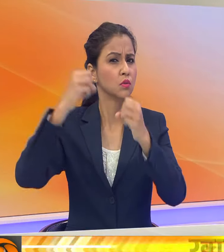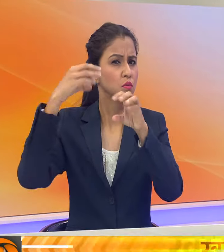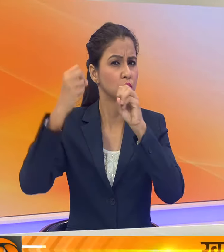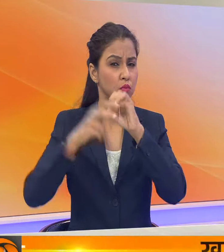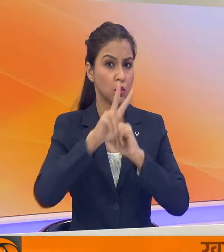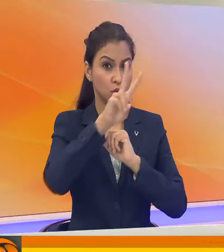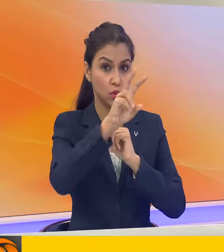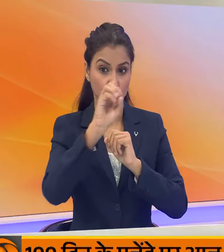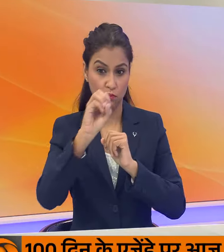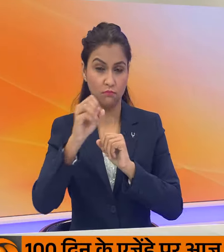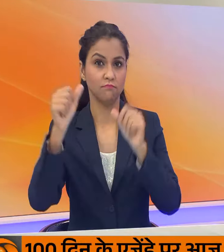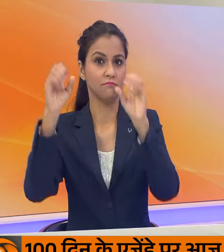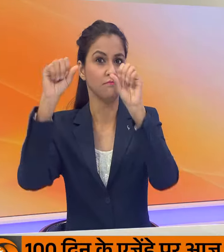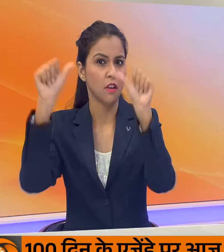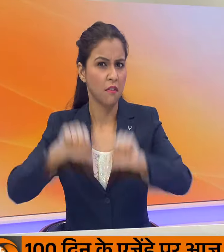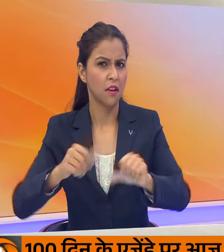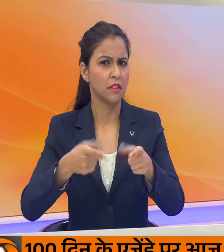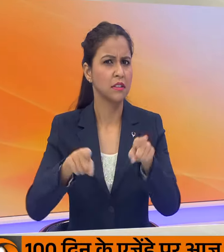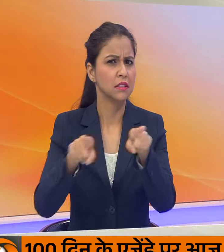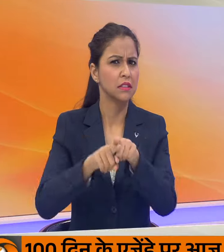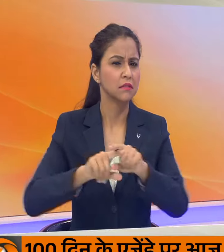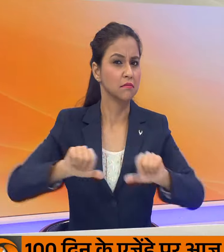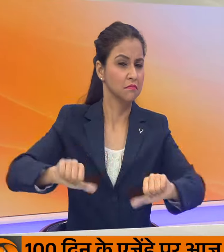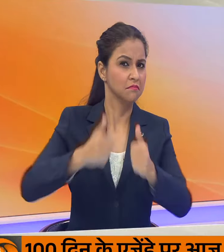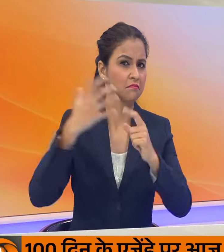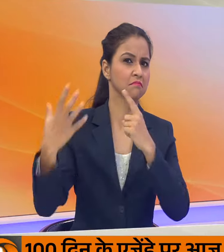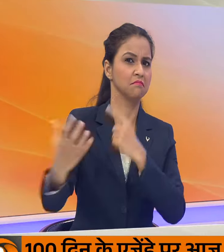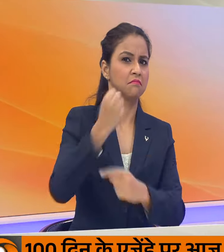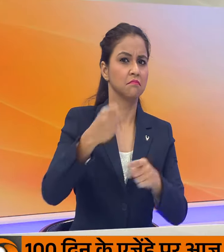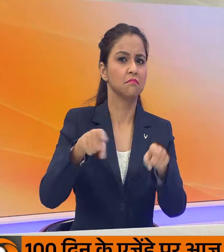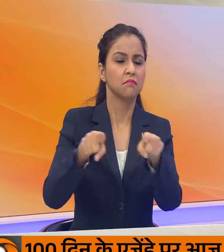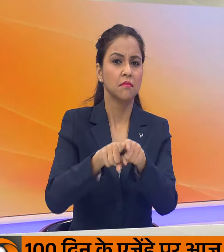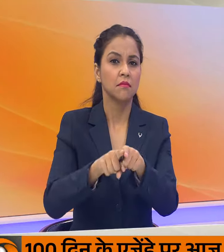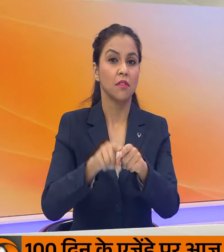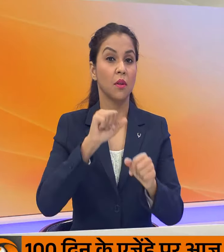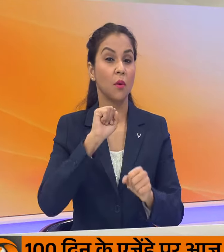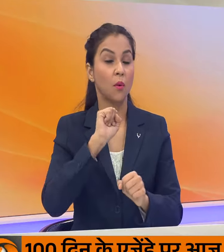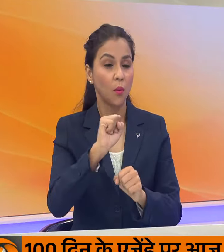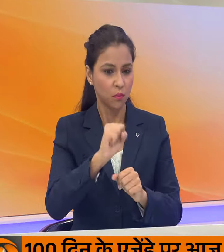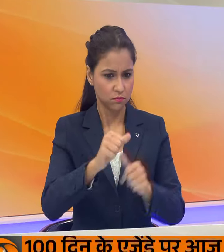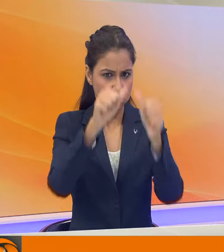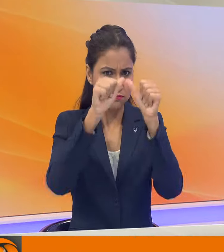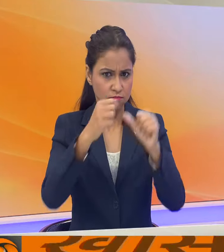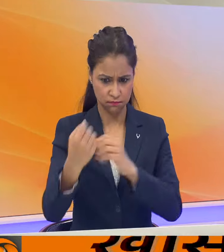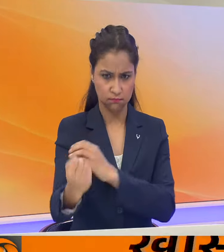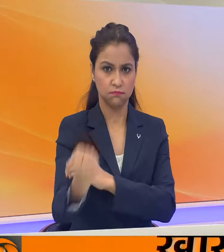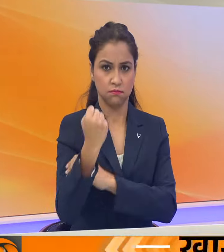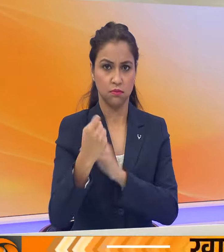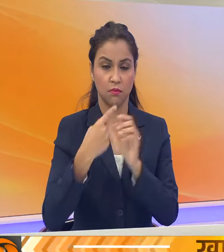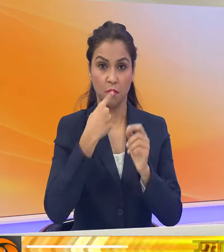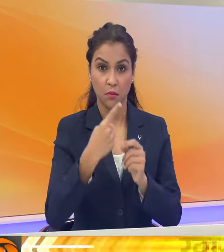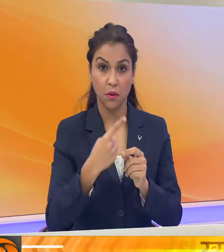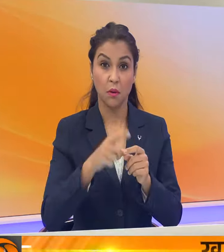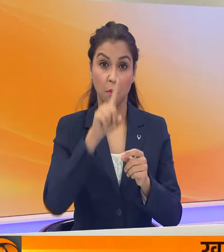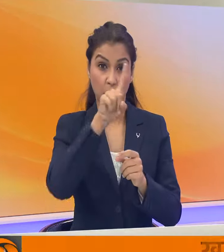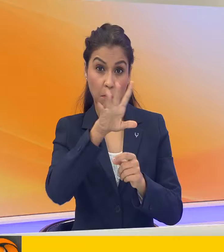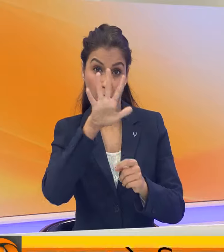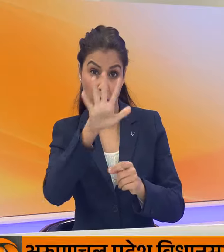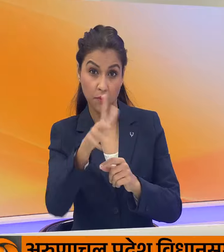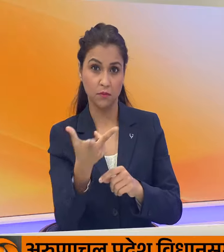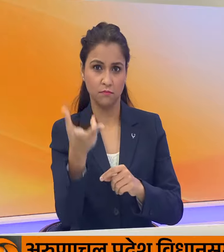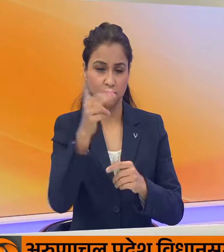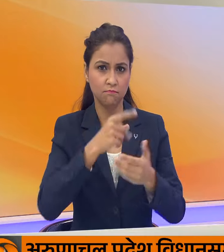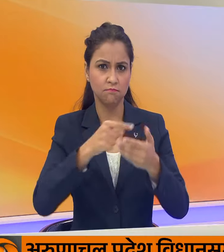दो शूने से हरा दिया। इस जीत के साथ ही रियाल मेडरिट ने अपने ही रेकॉर्ड को मजबूत करते हुए पंदरवी बार